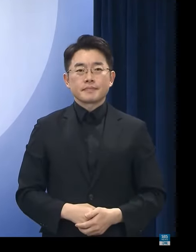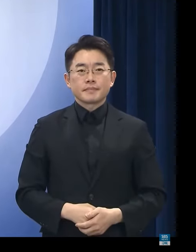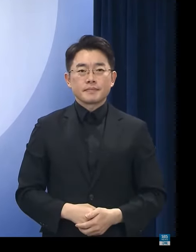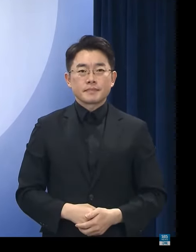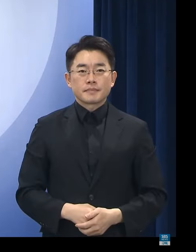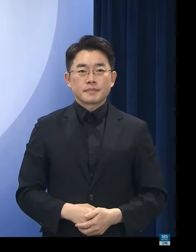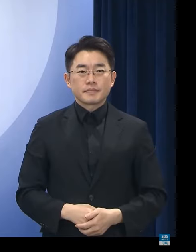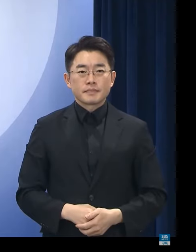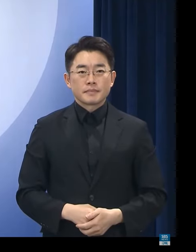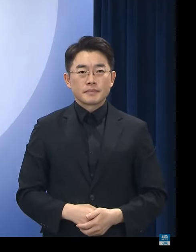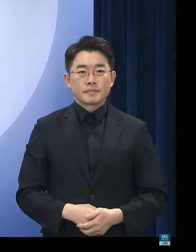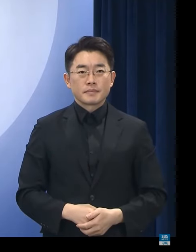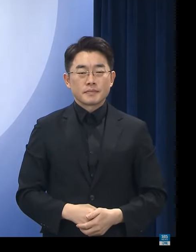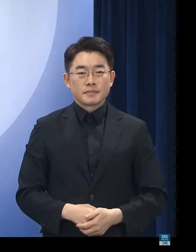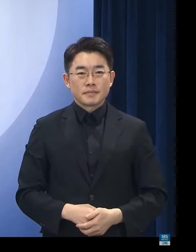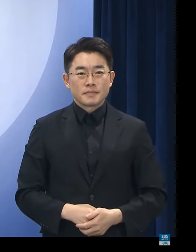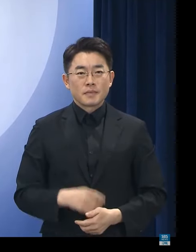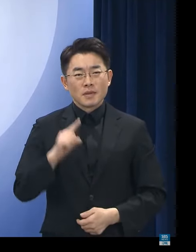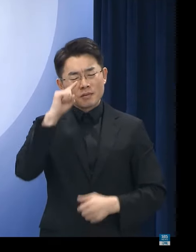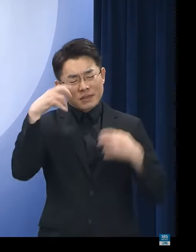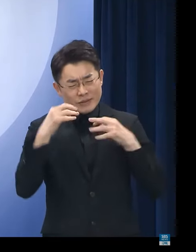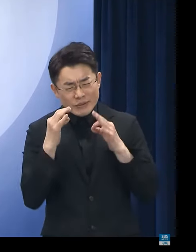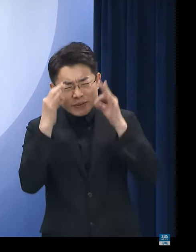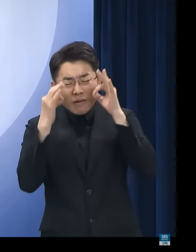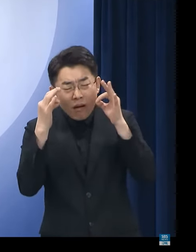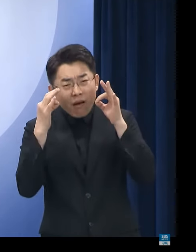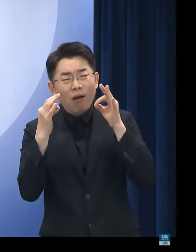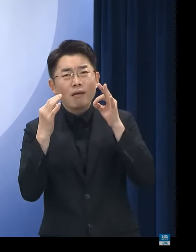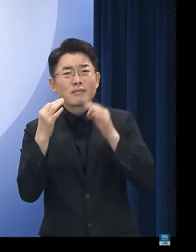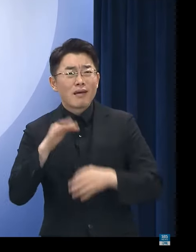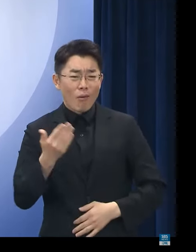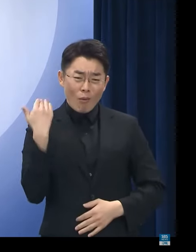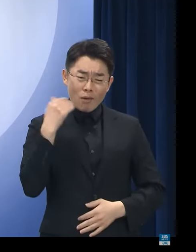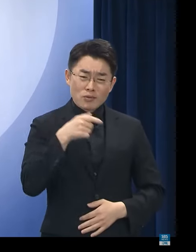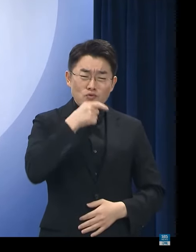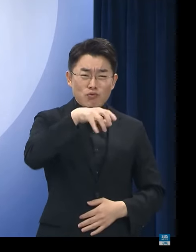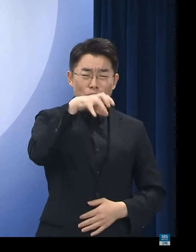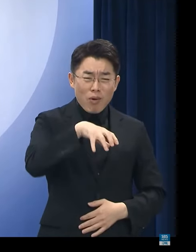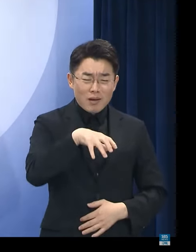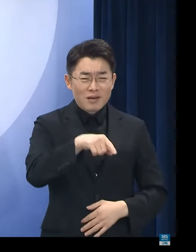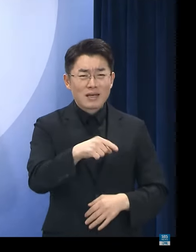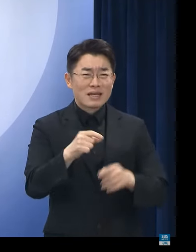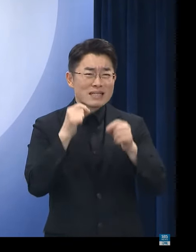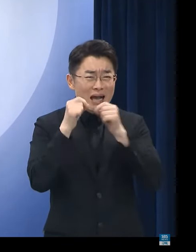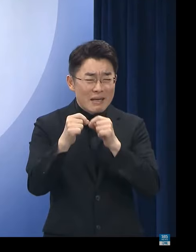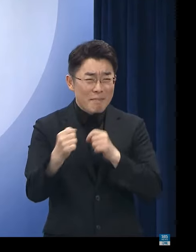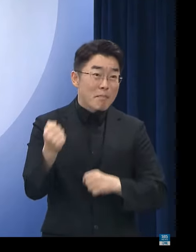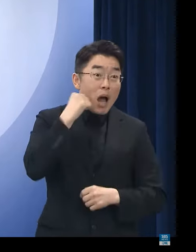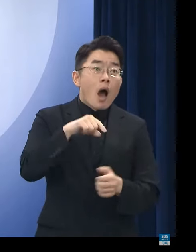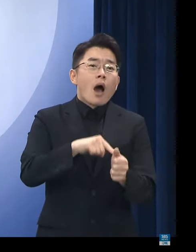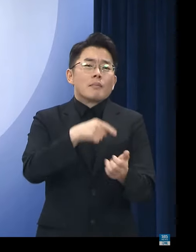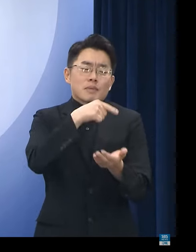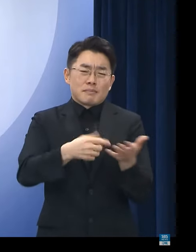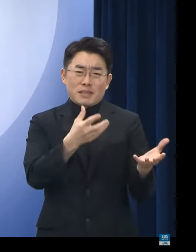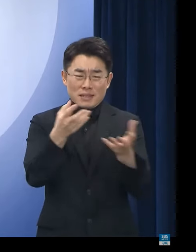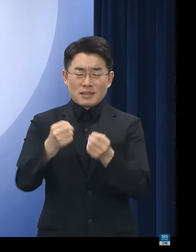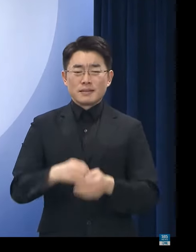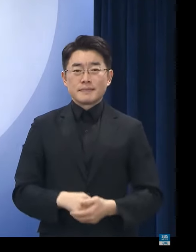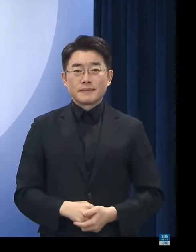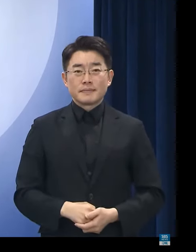그간 범정부적인 노력에도 불구하고 최근 수원에서 발생한 전세사기 사건으로 많은 피해자가 발생하는 등